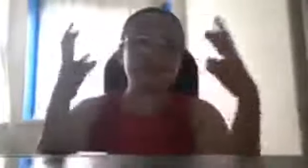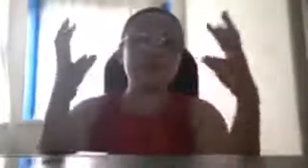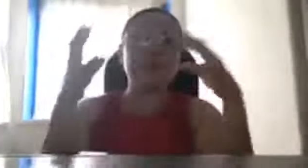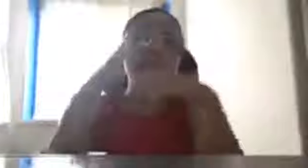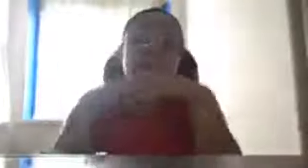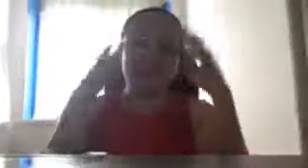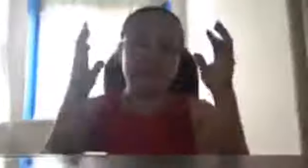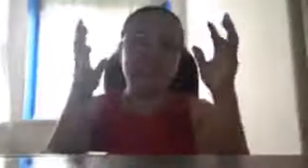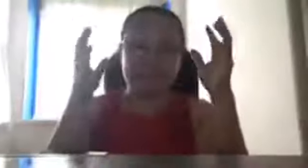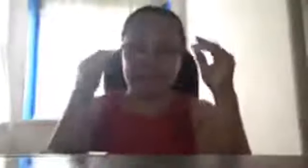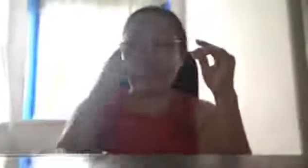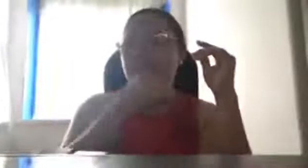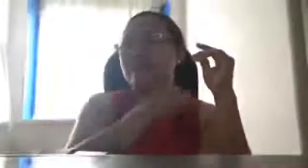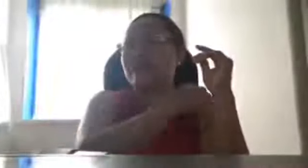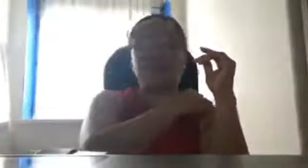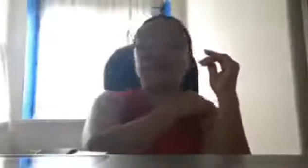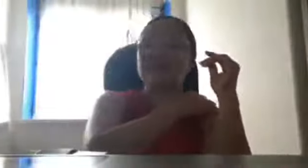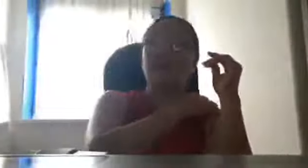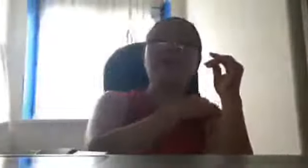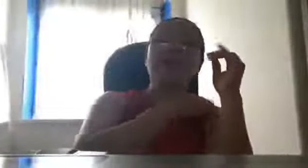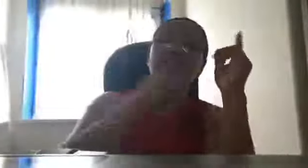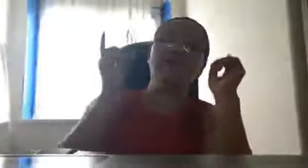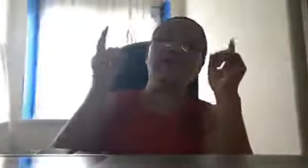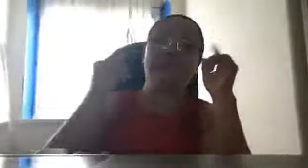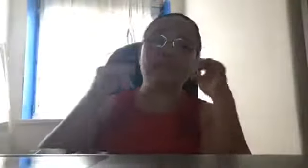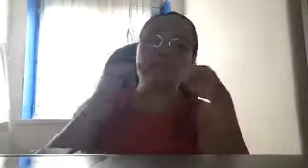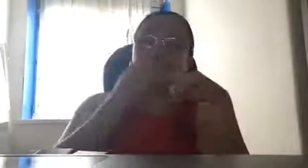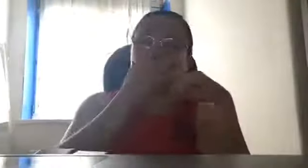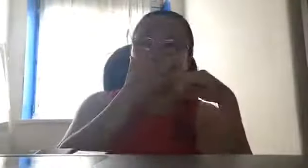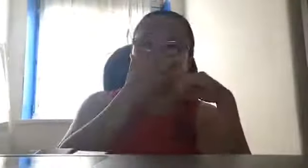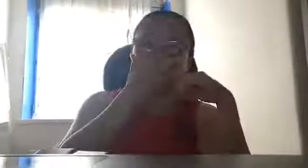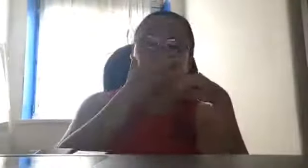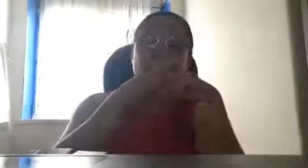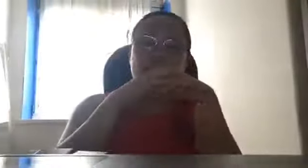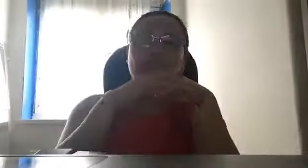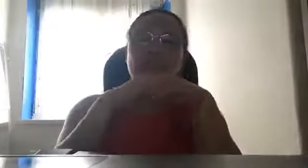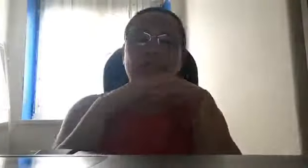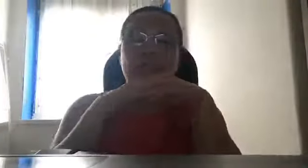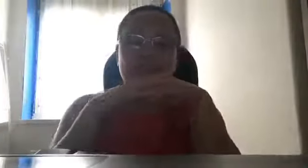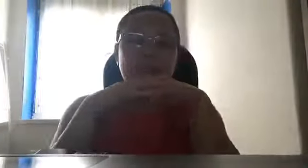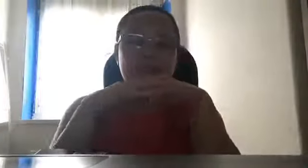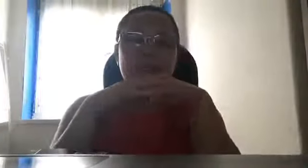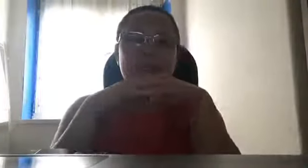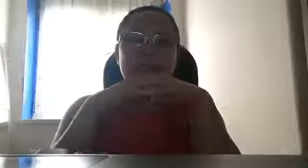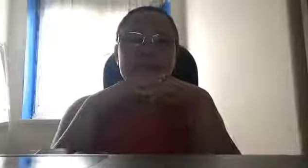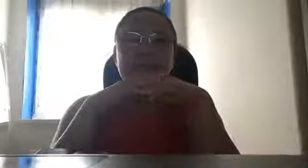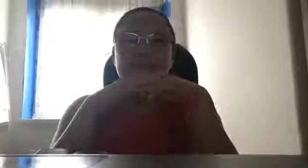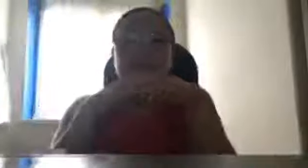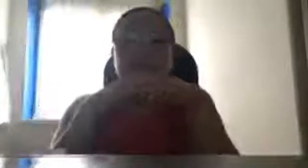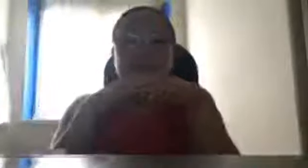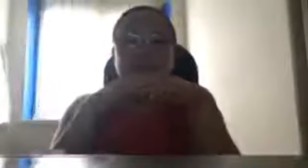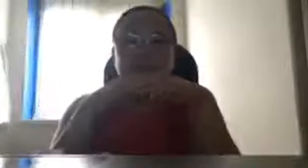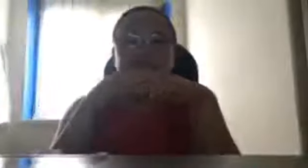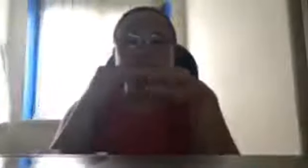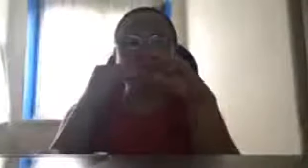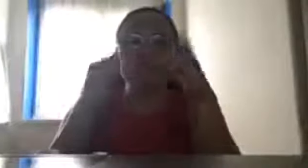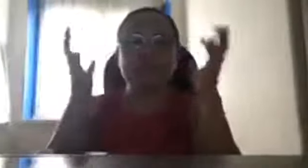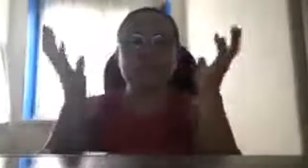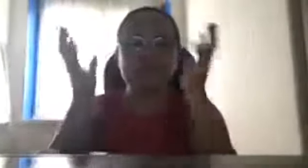So, nung kapanahonan talaga ni Marcos, grabe ang school system natin, sobra. Napakaganda. Yun, pero,